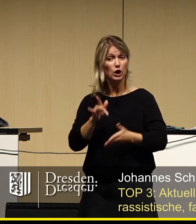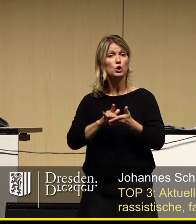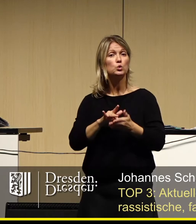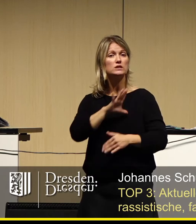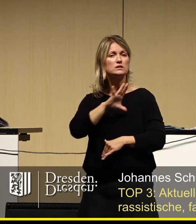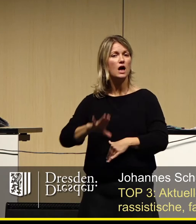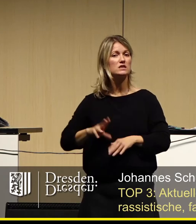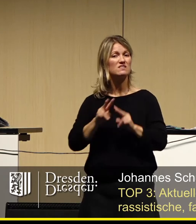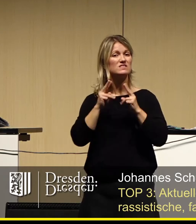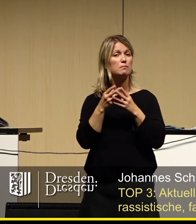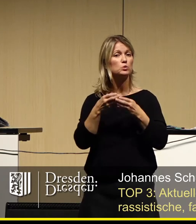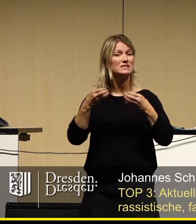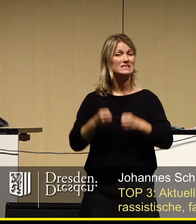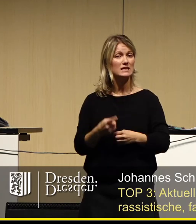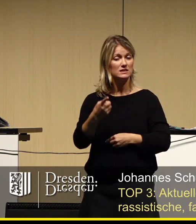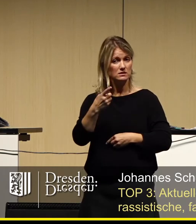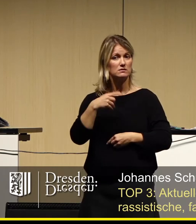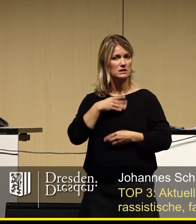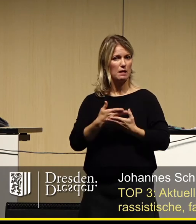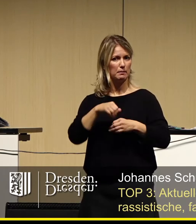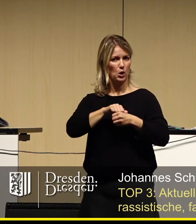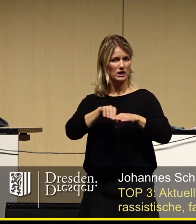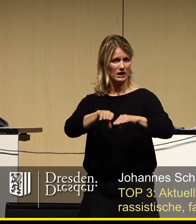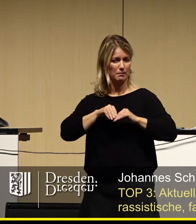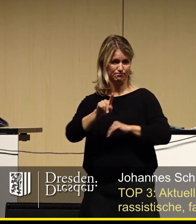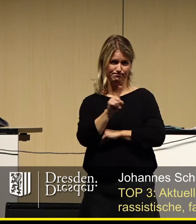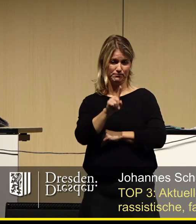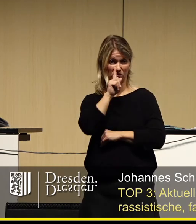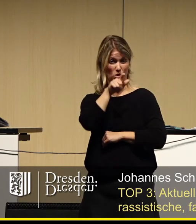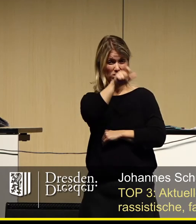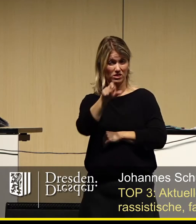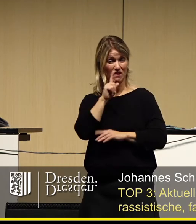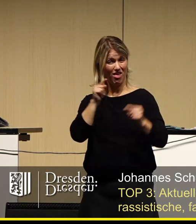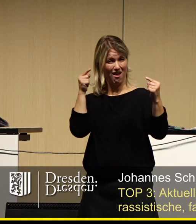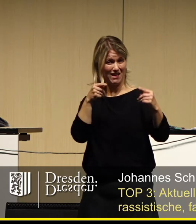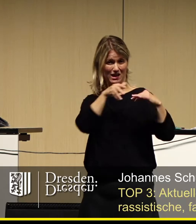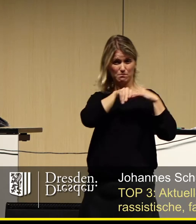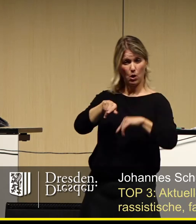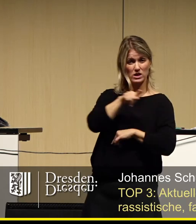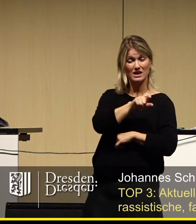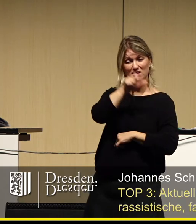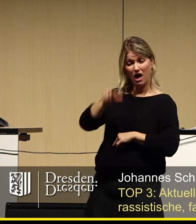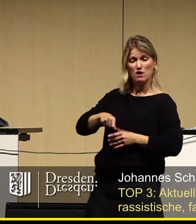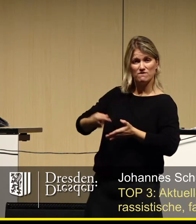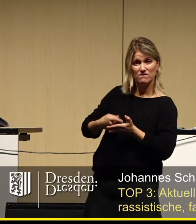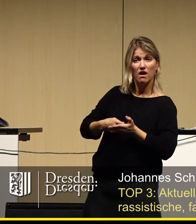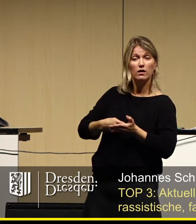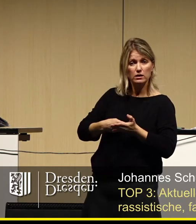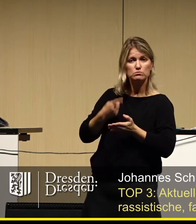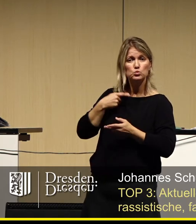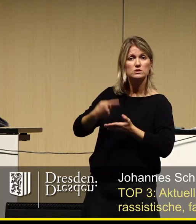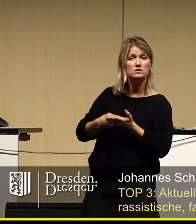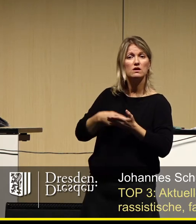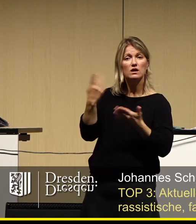Versammlungsgesetzes von der Behörde genehmigt worden, sondern musste von den Menschen des Gegenprotestes vor dem Verwaltungsgericht erstritten